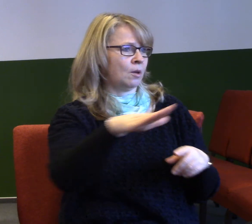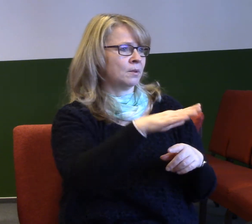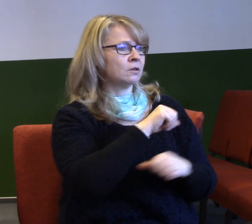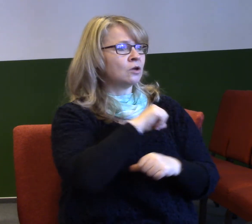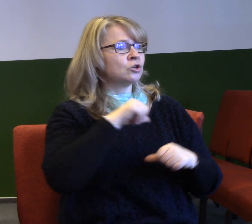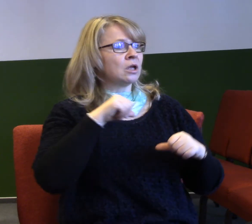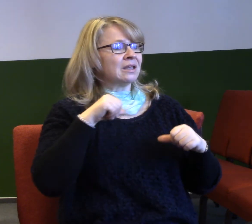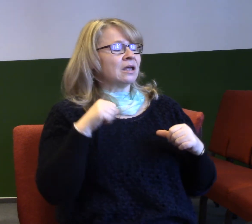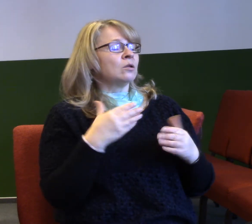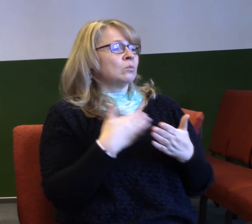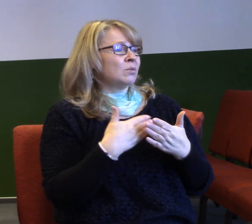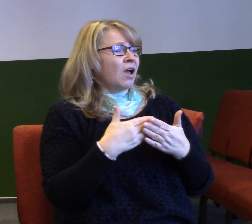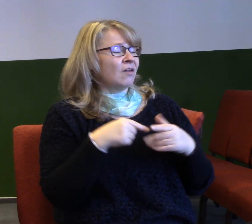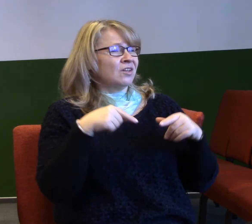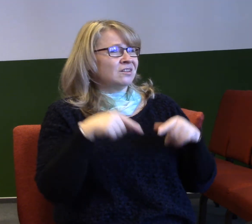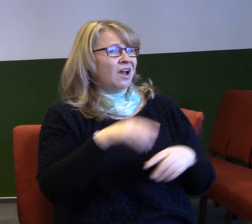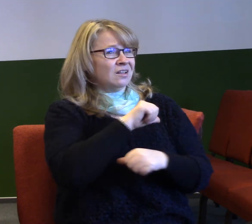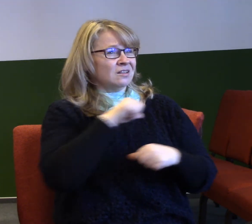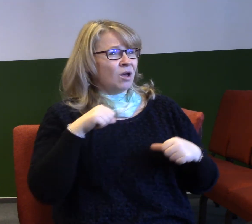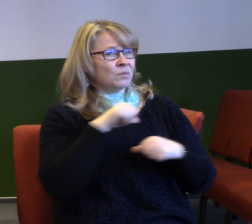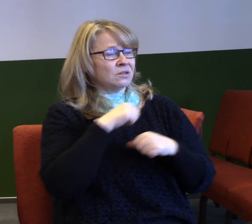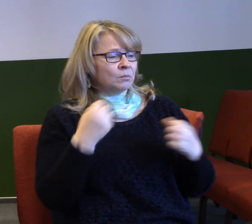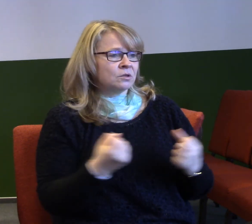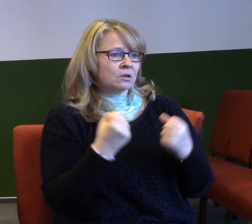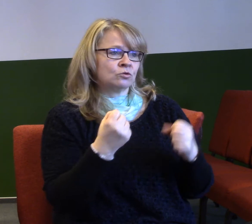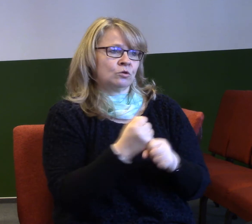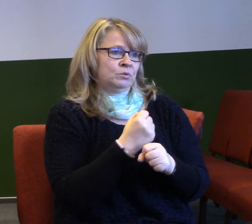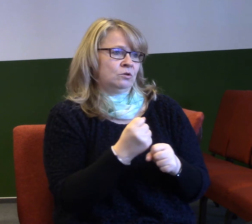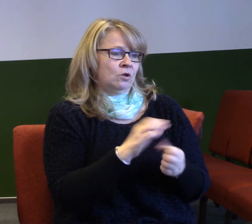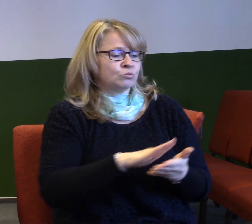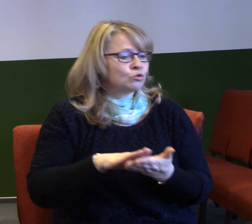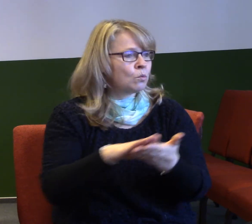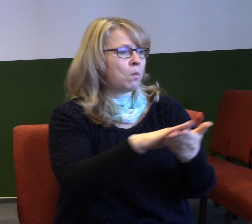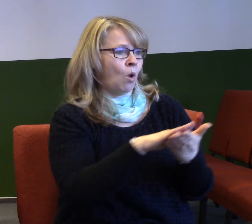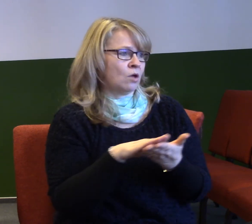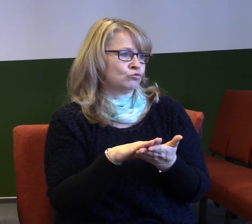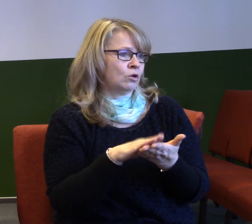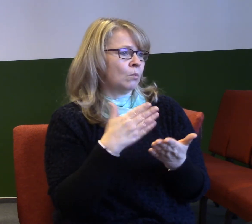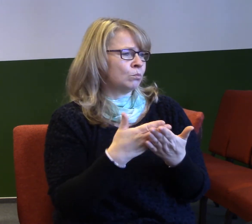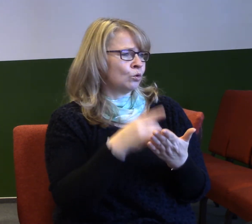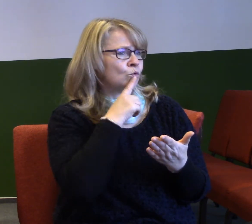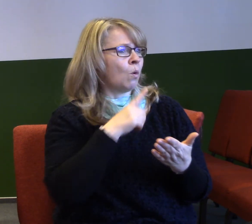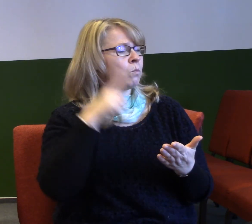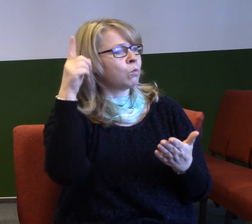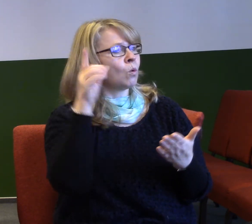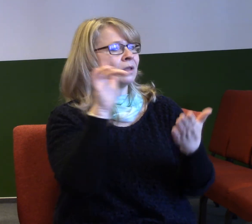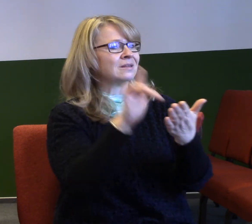udělali. Tak funguje Boží království. Tak to pán Bůh vymyslel. K soudržnosti patří podpora.